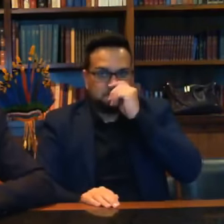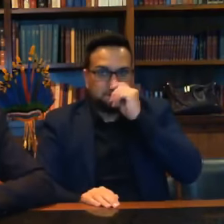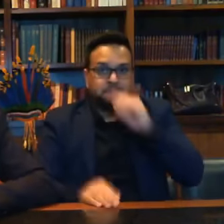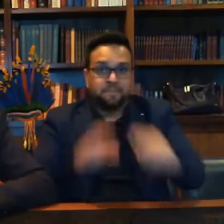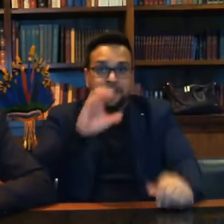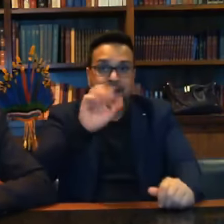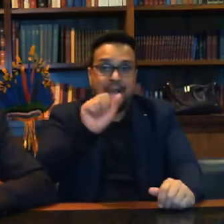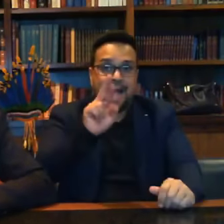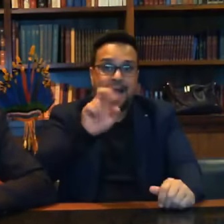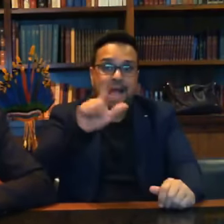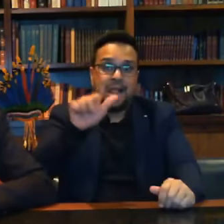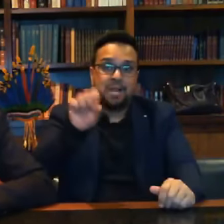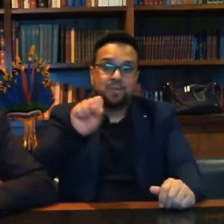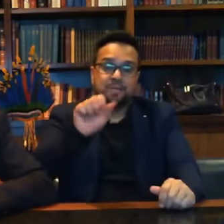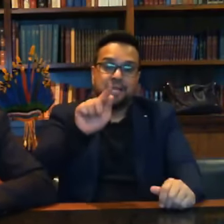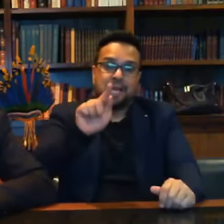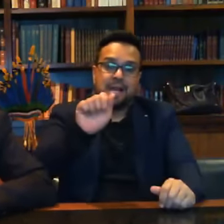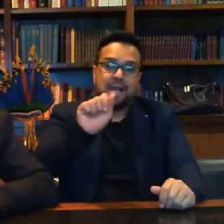Nordeste